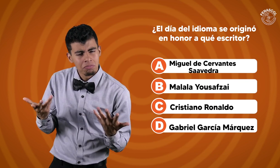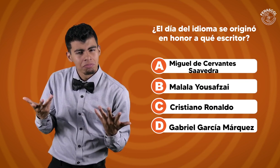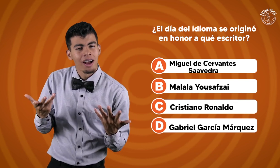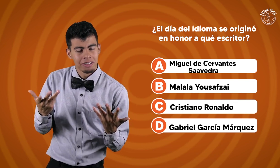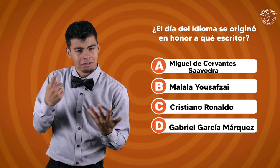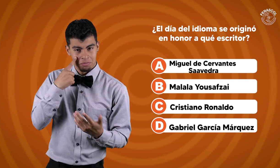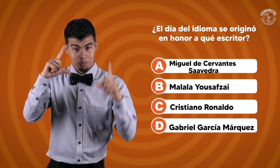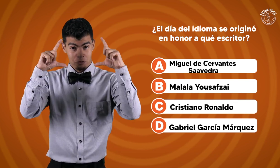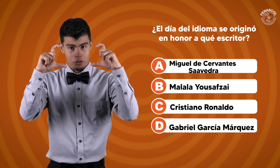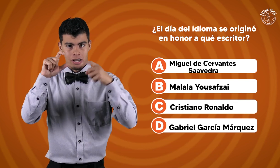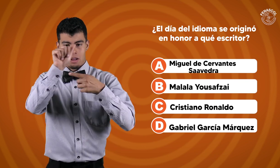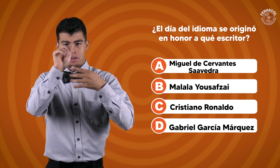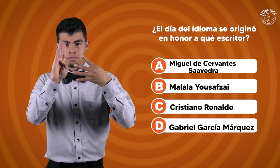Veamos sus fotografías.